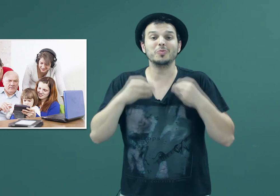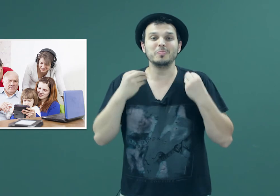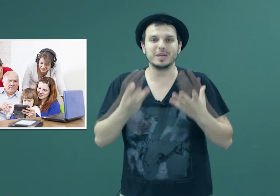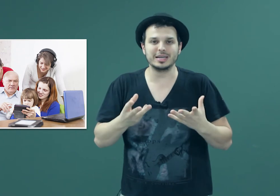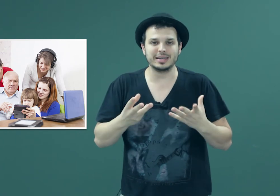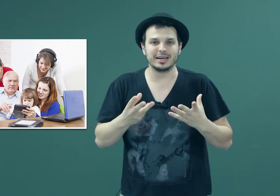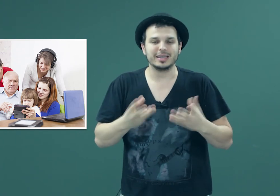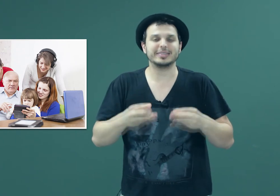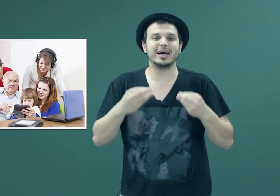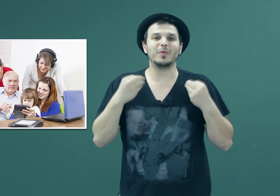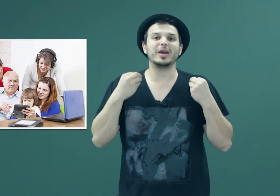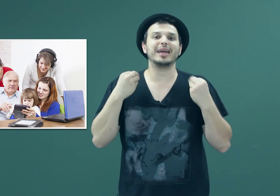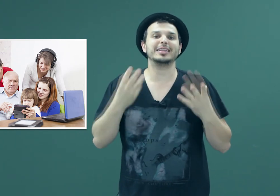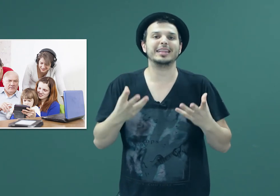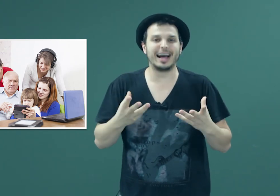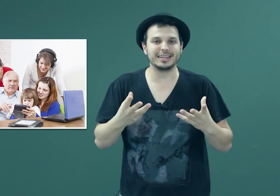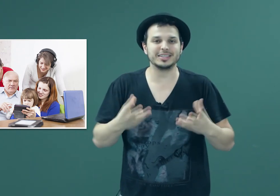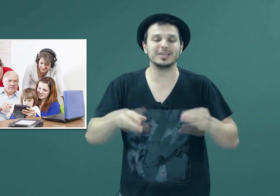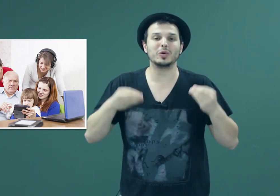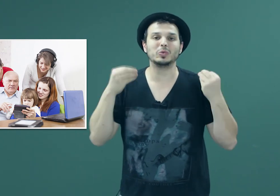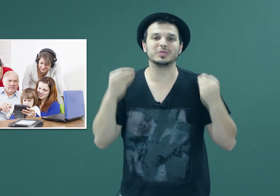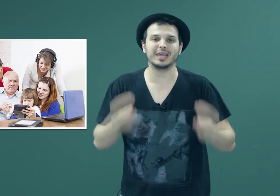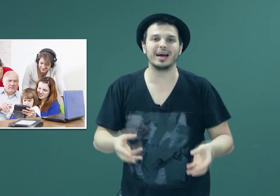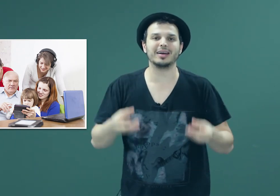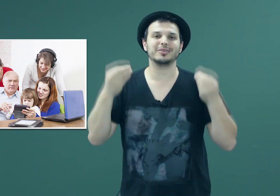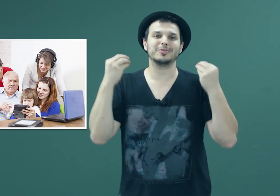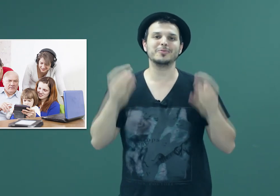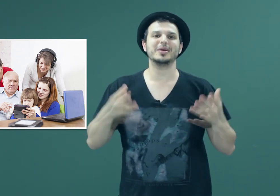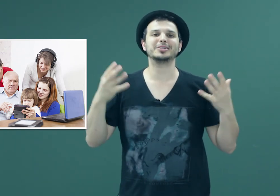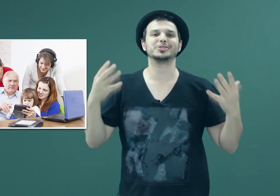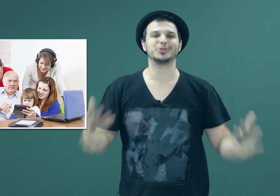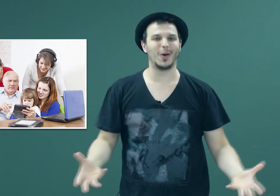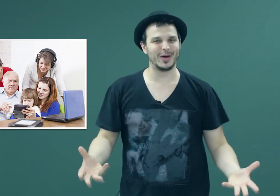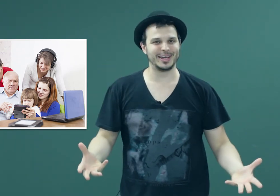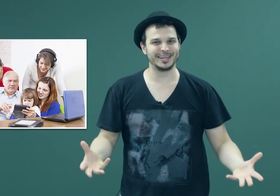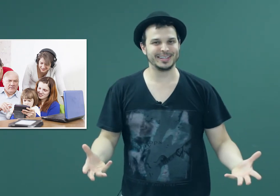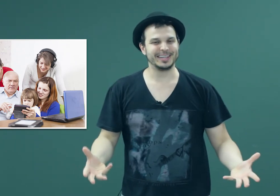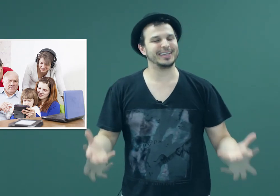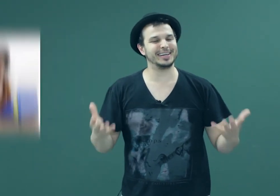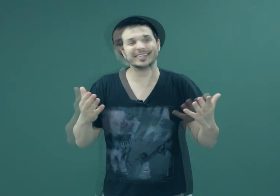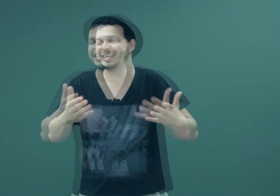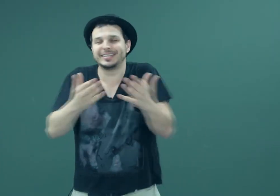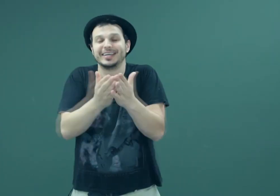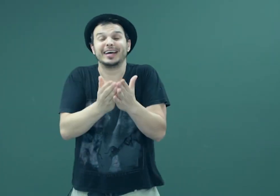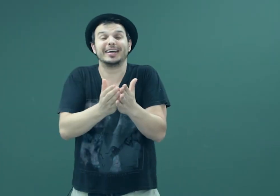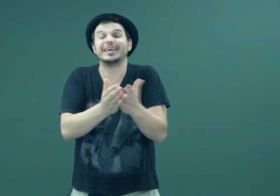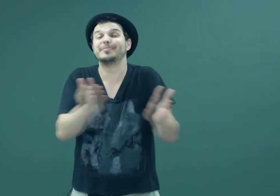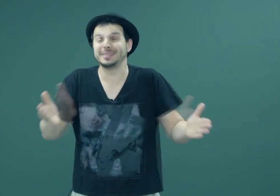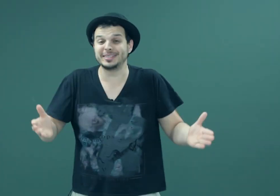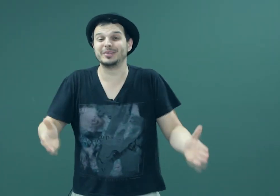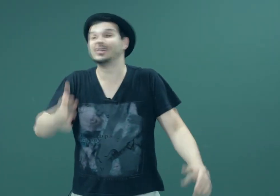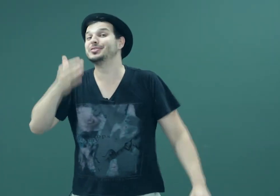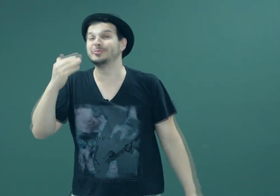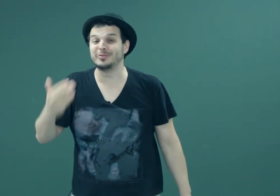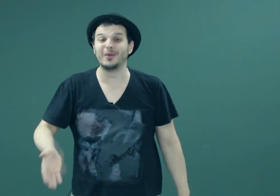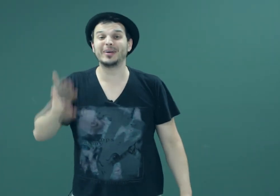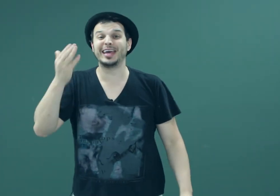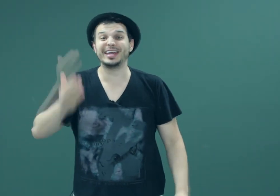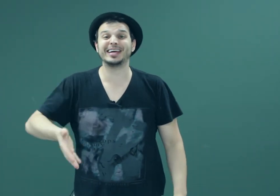humana da oralidade em contar uma história. Gente, e é imprescindível, eles vão querer